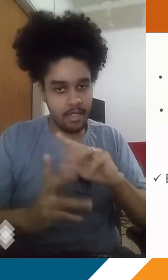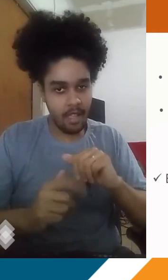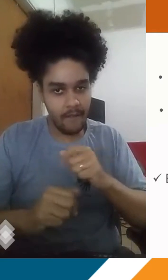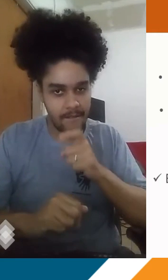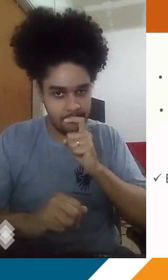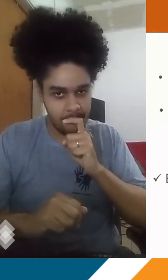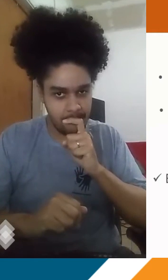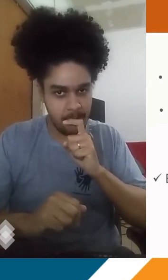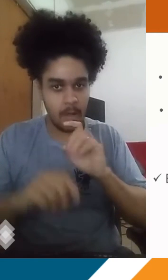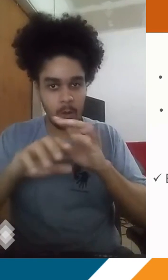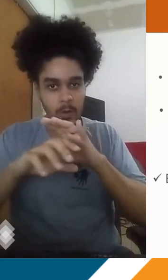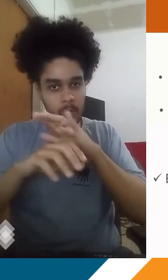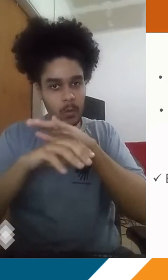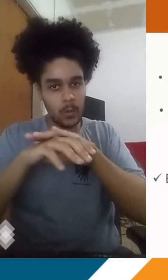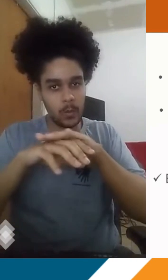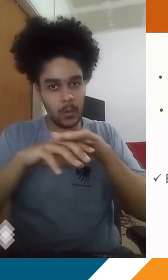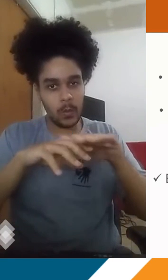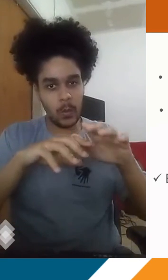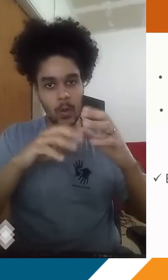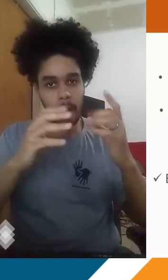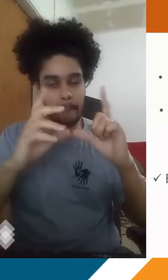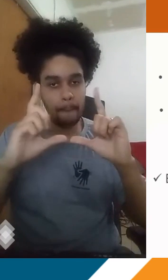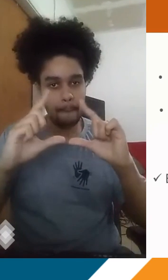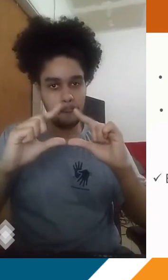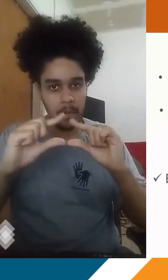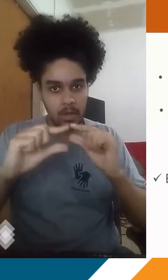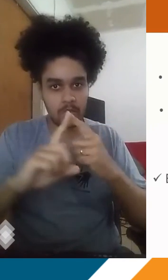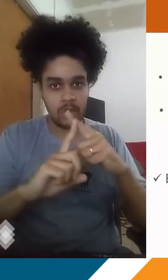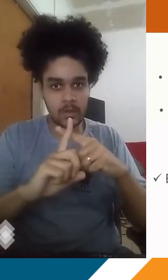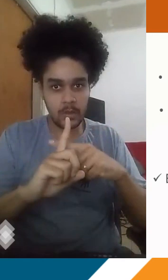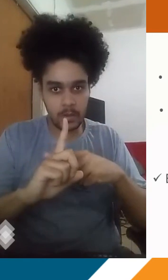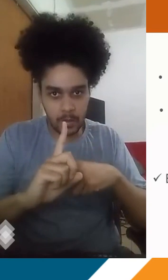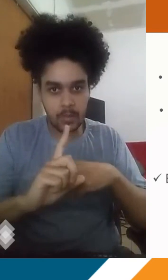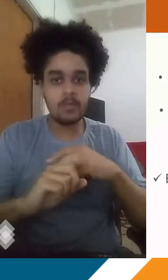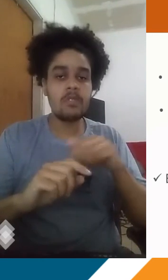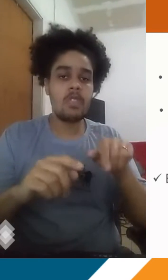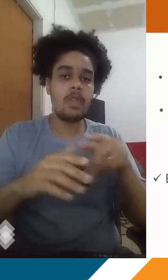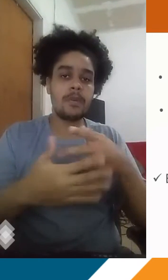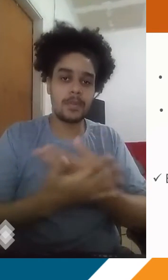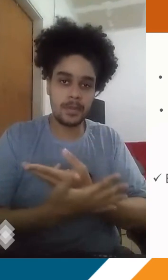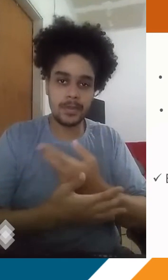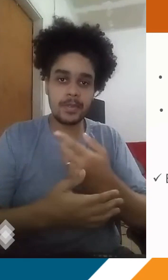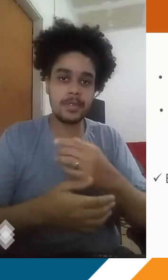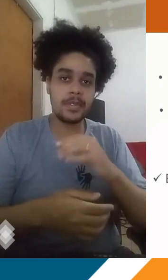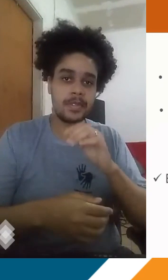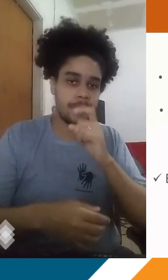acontecer a inversão térmica, a gente tem que ter tido a Terra se esfriando, né? E a camada superficial